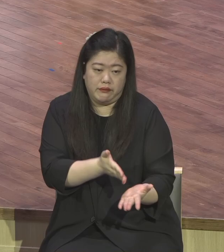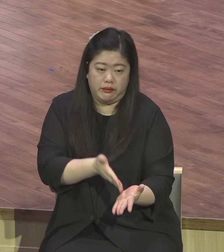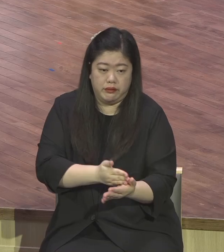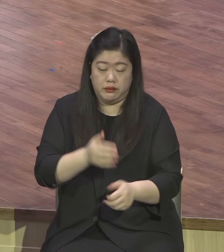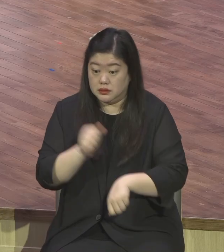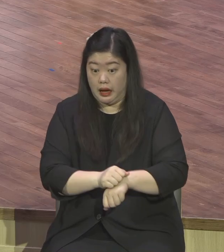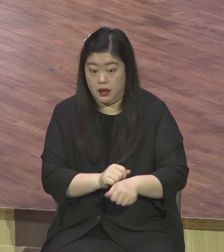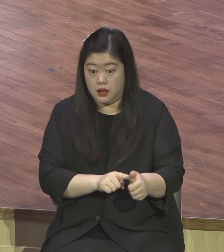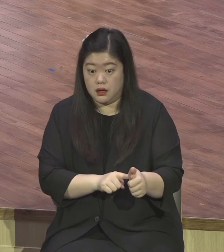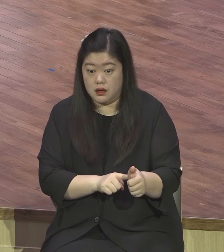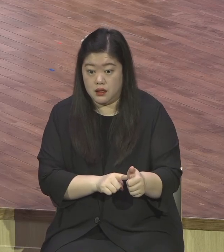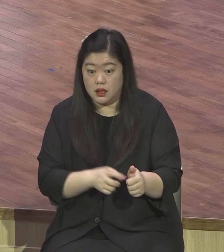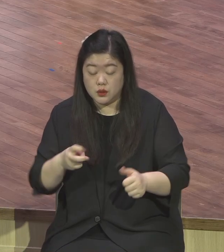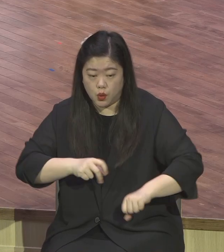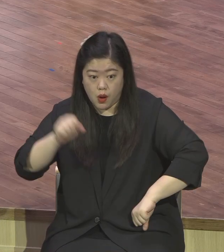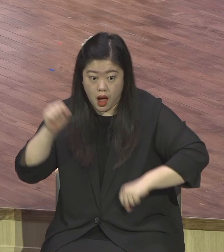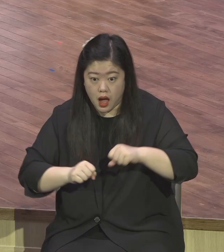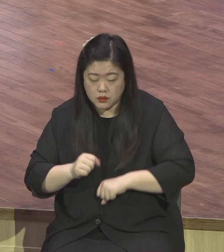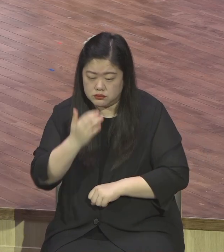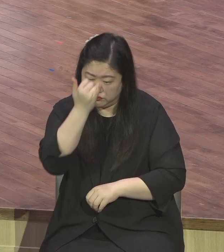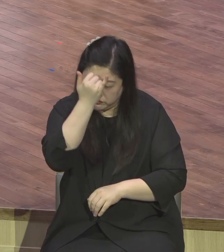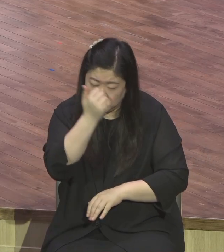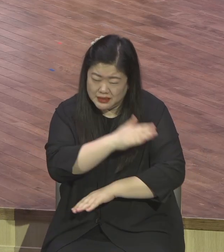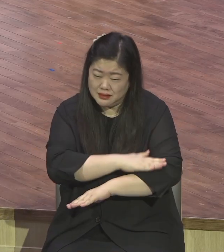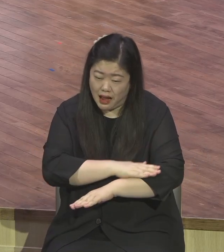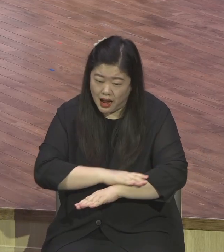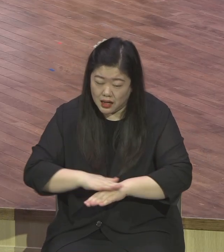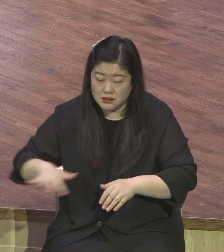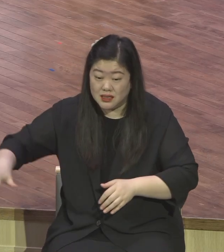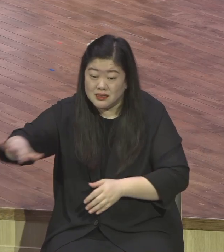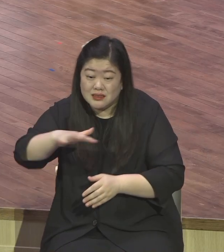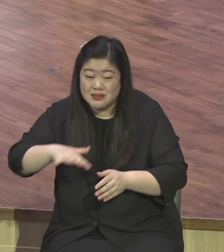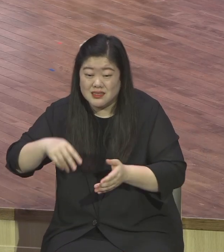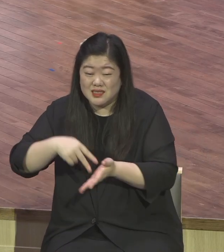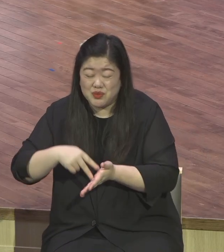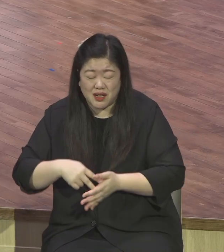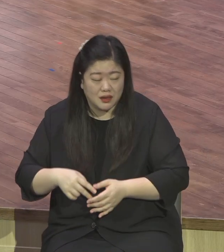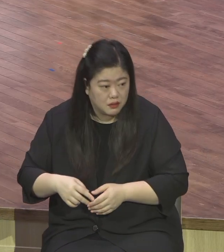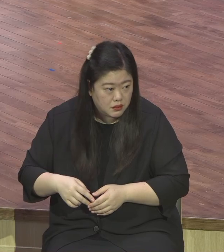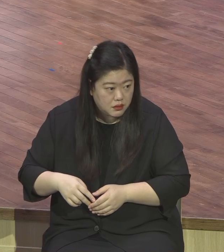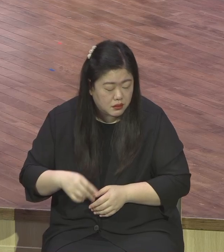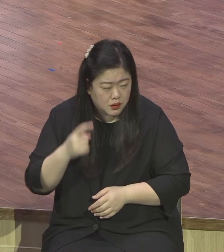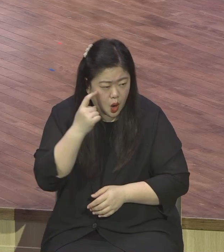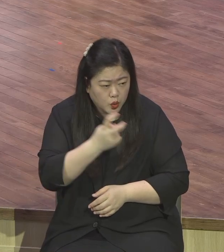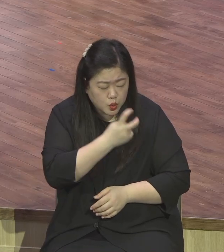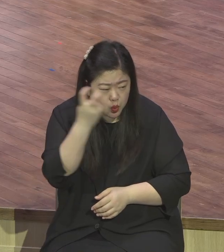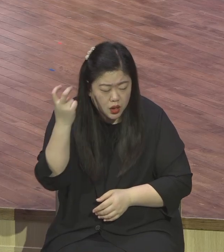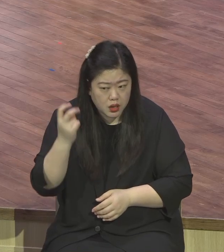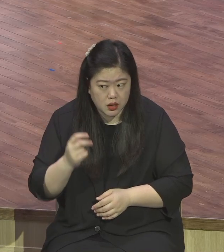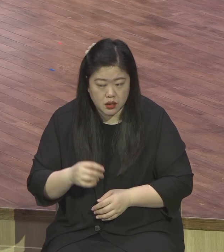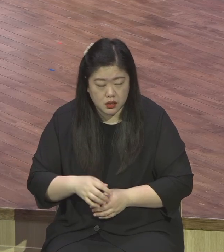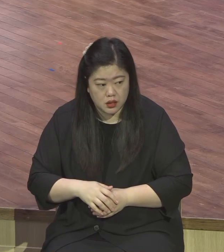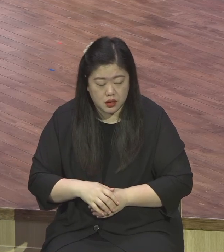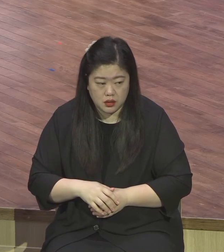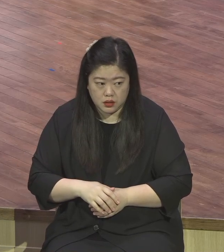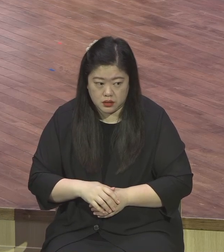착하니까 그런가 안 하면 나도 좋고 네도 좋고 그냥 그렇게 지나가버려요